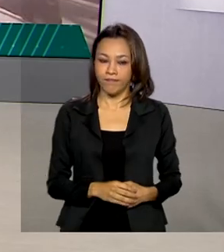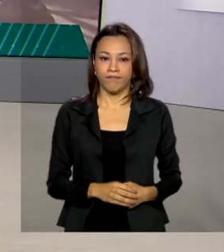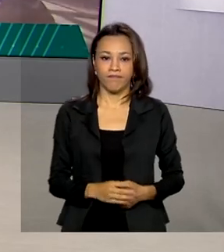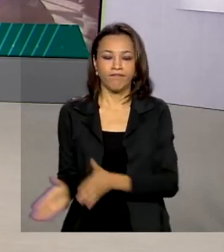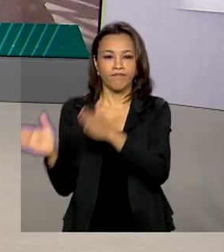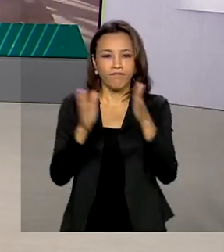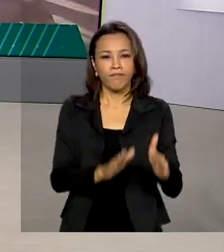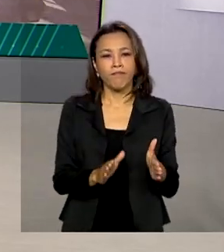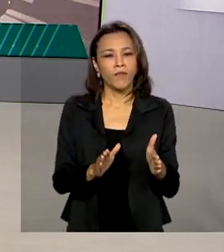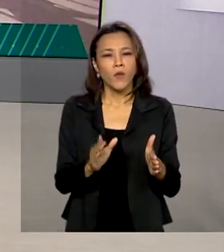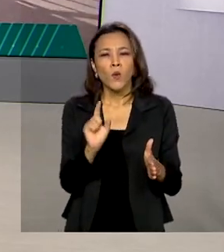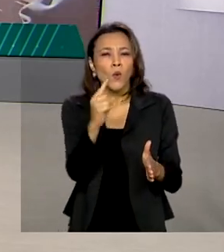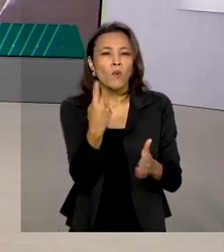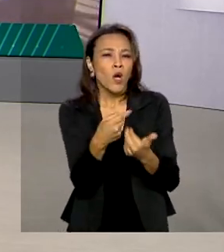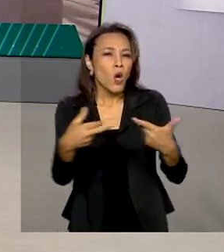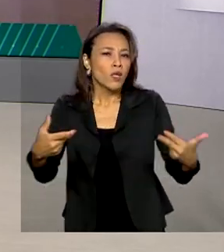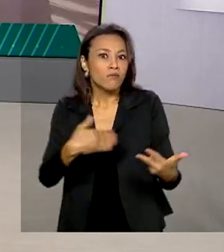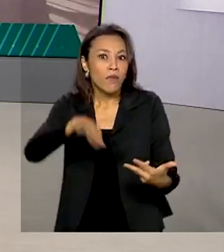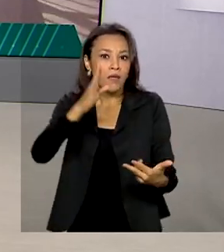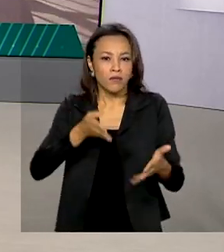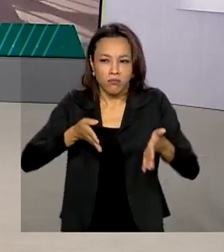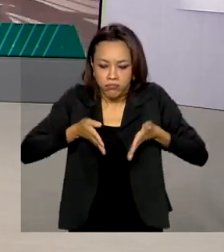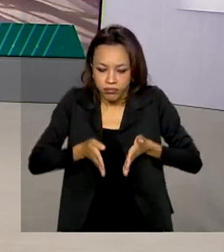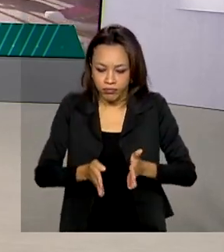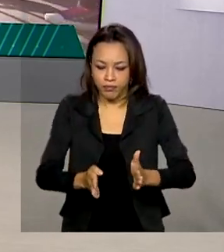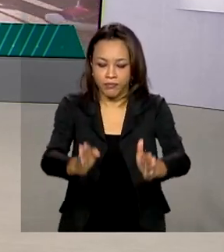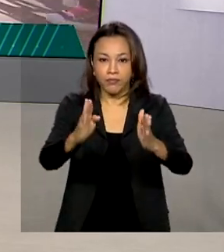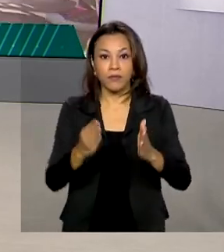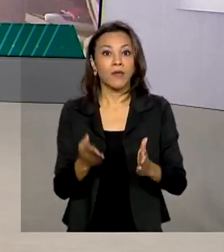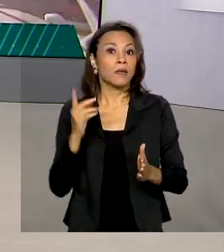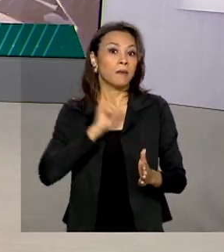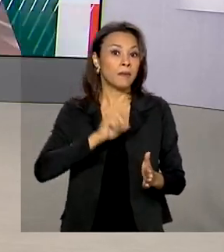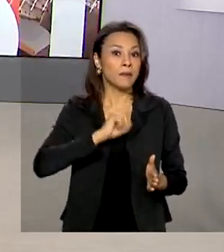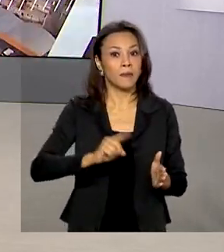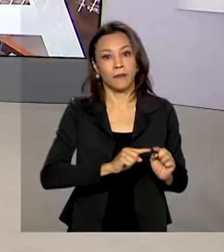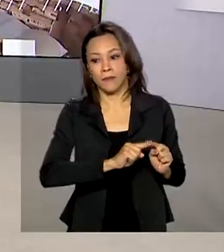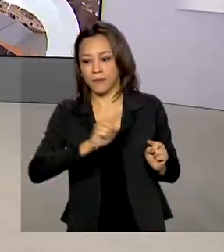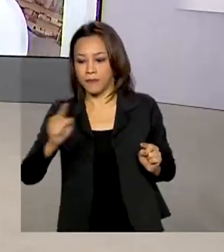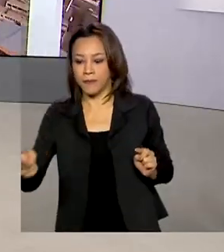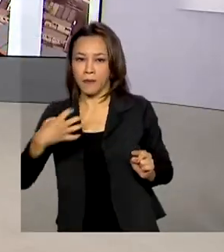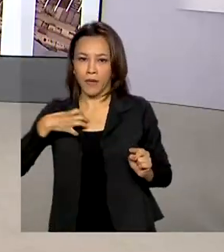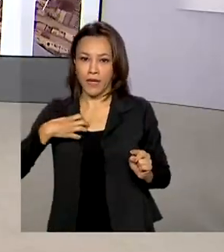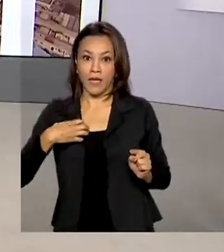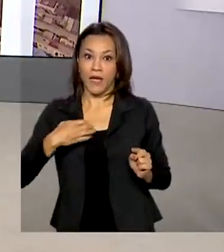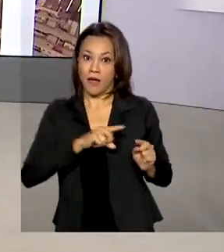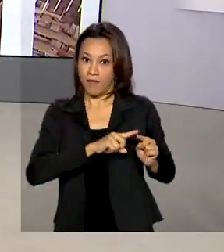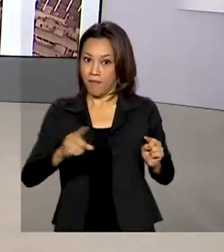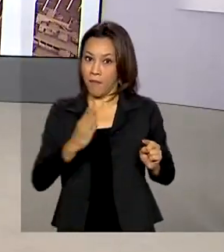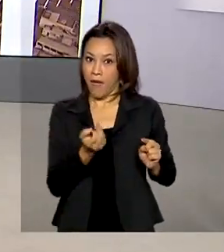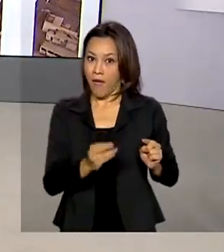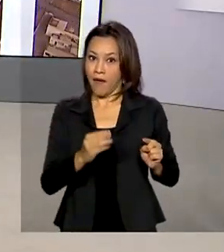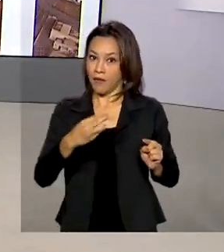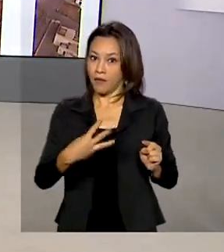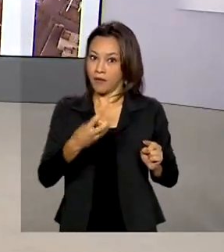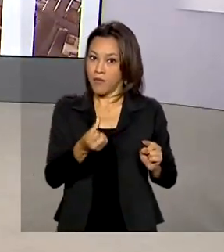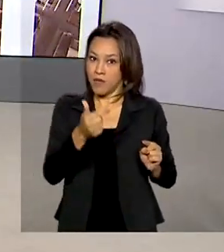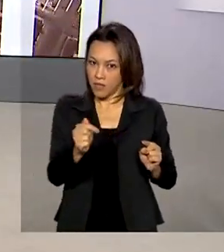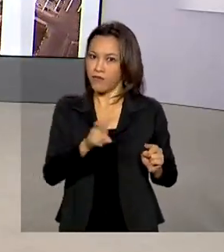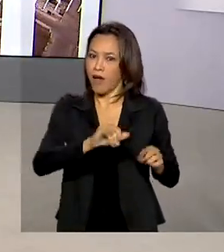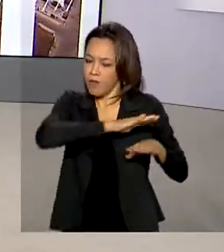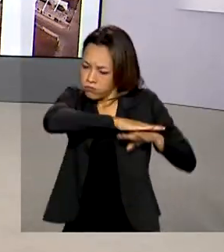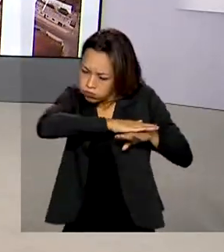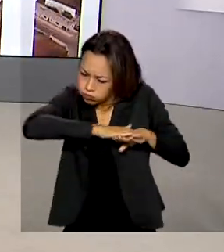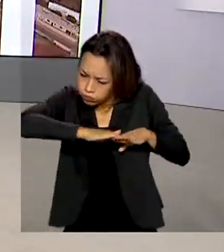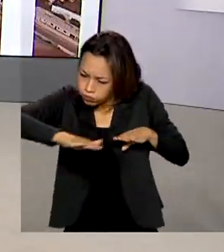Uma das mais importantes rodovias entre Minas Gerais e a Bahia, a BR-367, vai receber asfalto depois